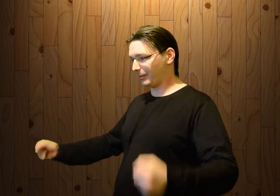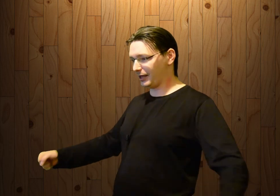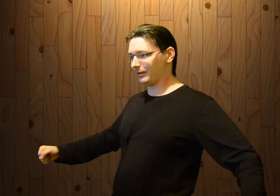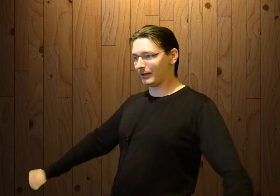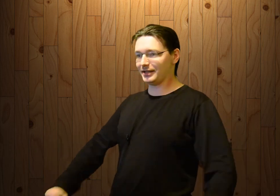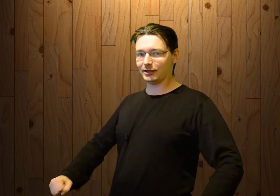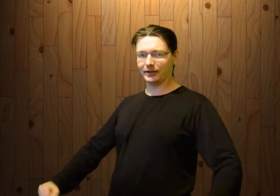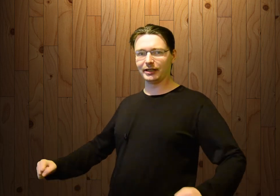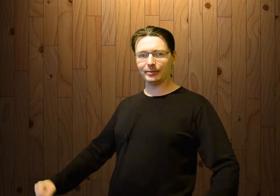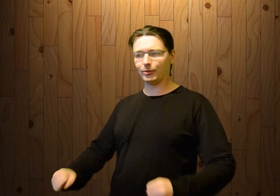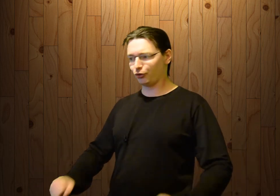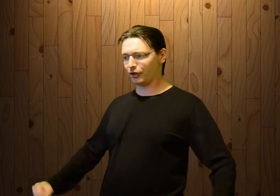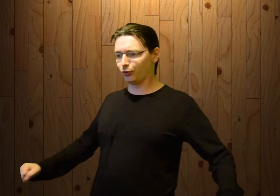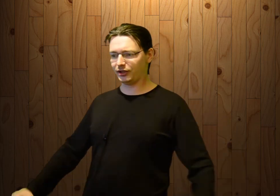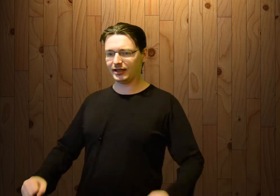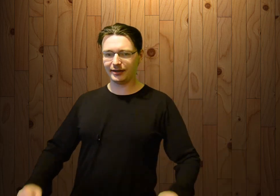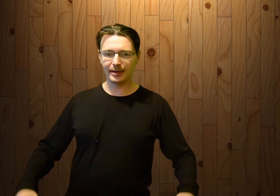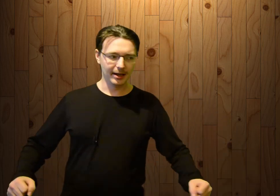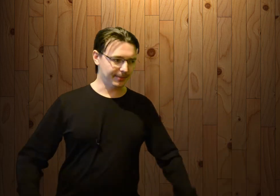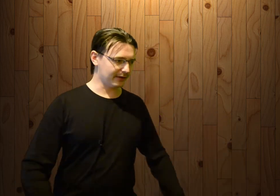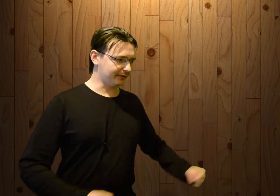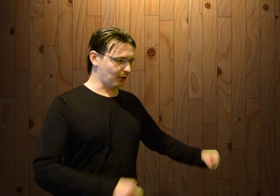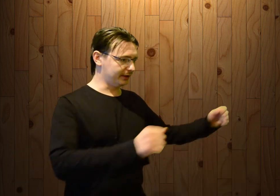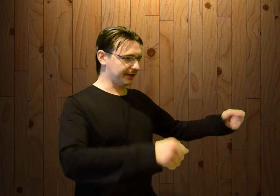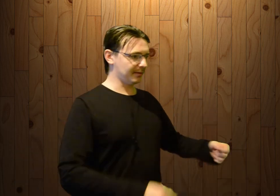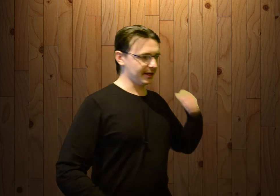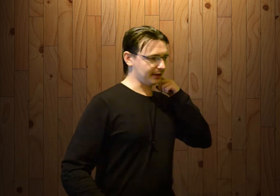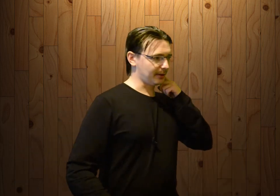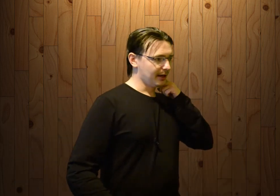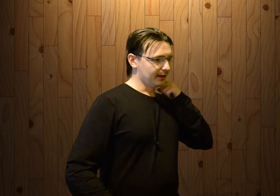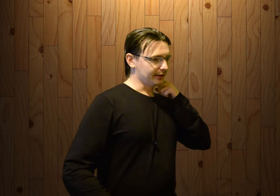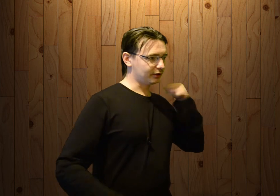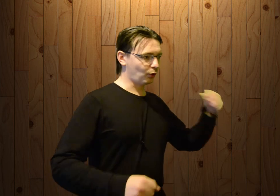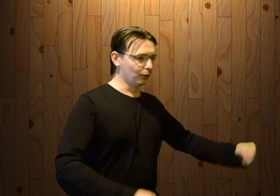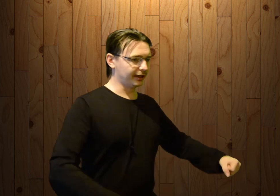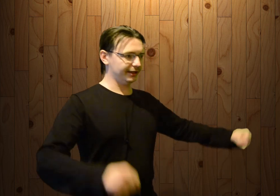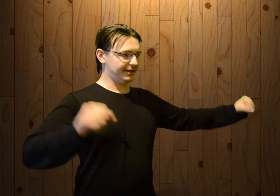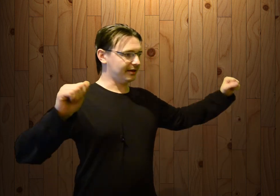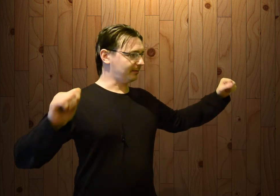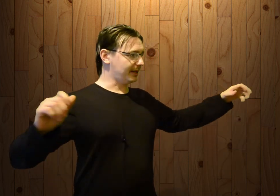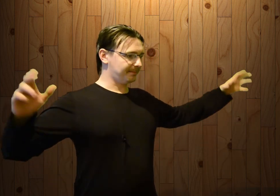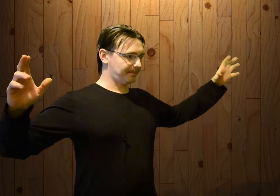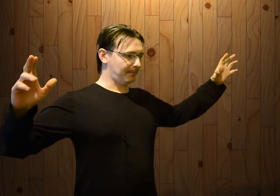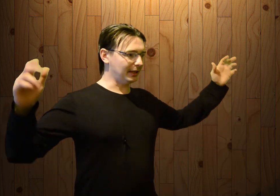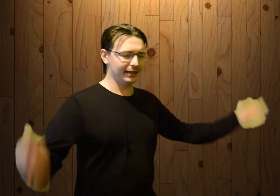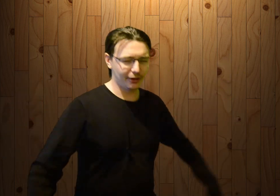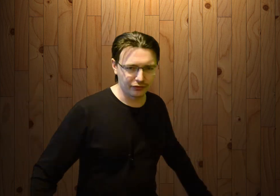приедем на праздник, выиграем, там ничего не будет, не знаю, там первое, второе или третье место, там скутер, не знаю, там, блядь. Балалайку в